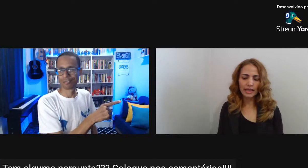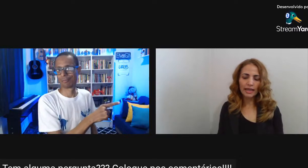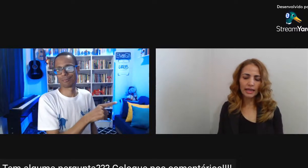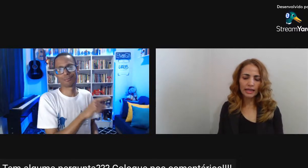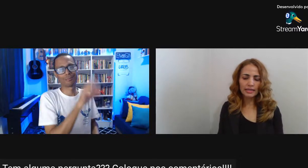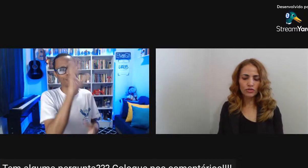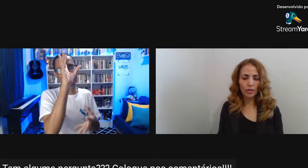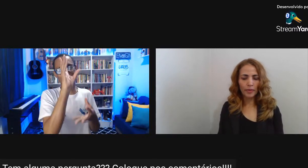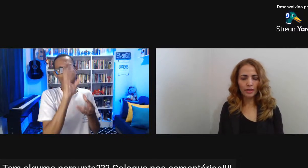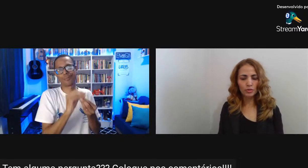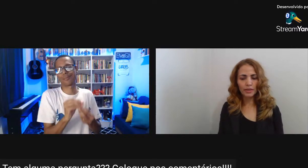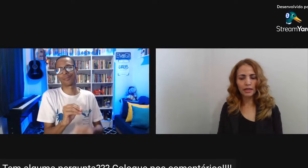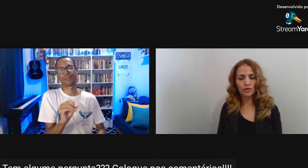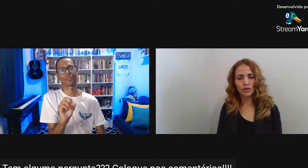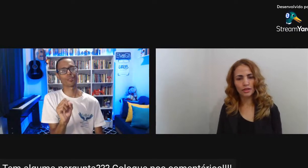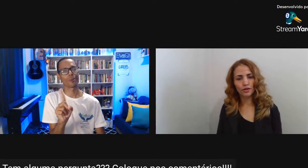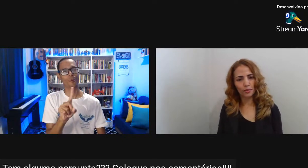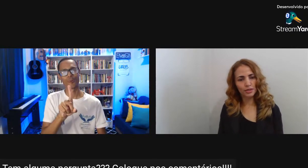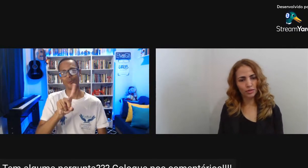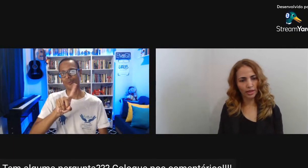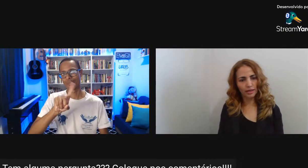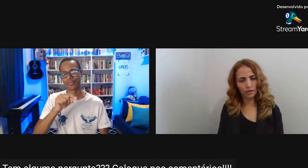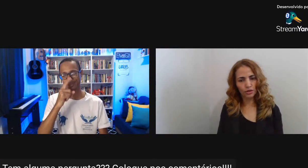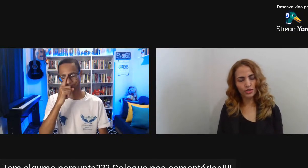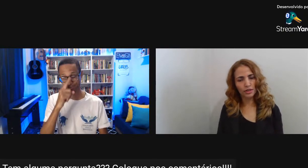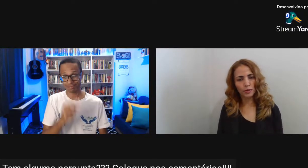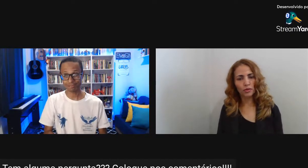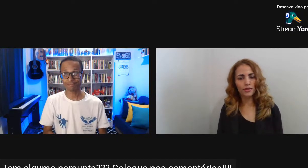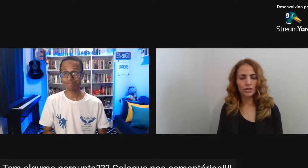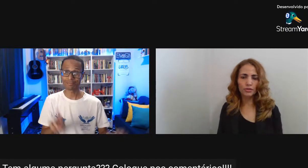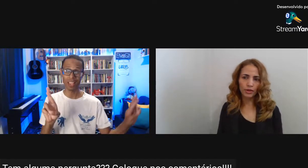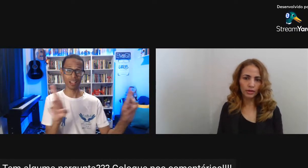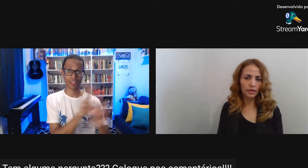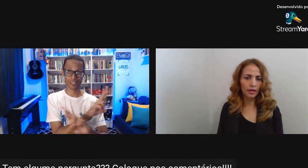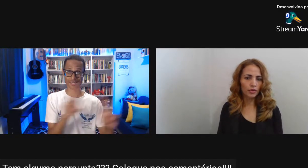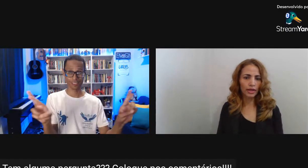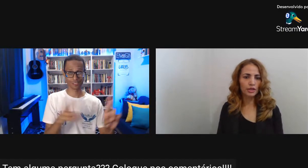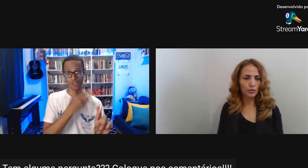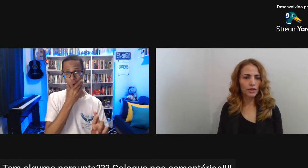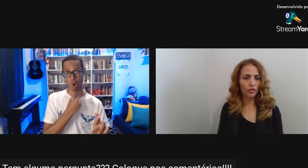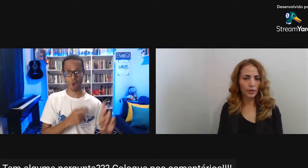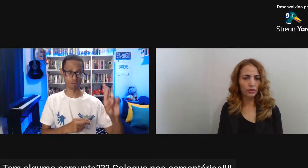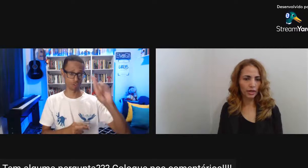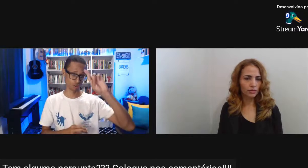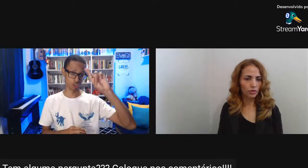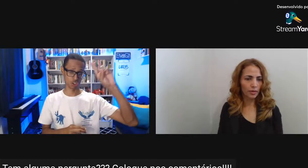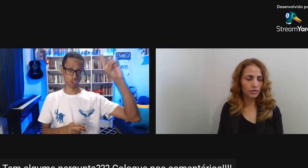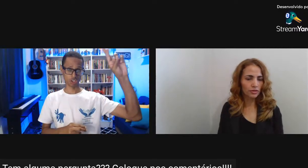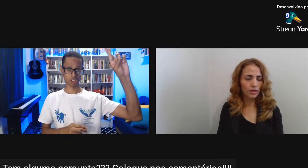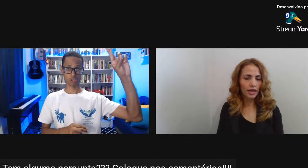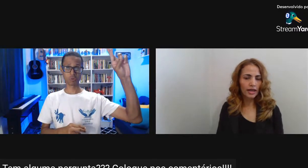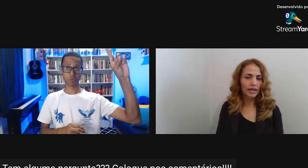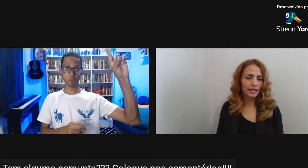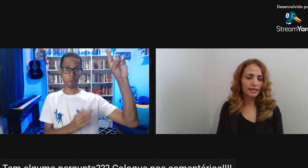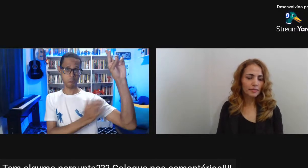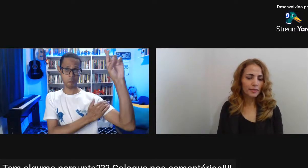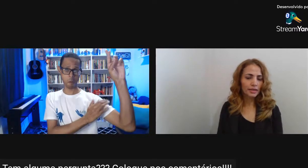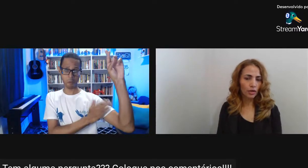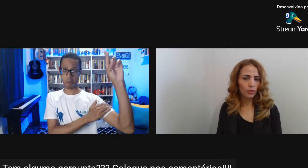Essa relação Só perde para as relações Entre homens e mulheres No que diz respeito Ao machismo Que a mulher é responsável Pelo trato doméstico